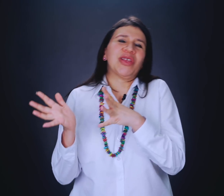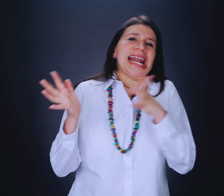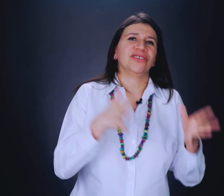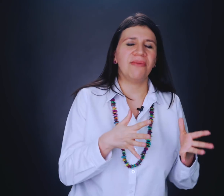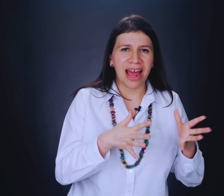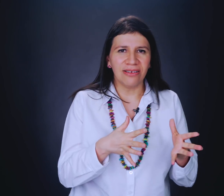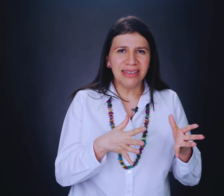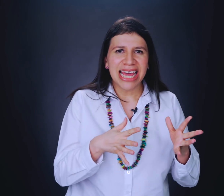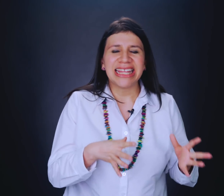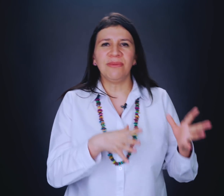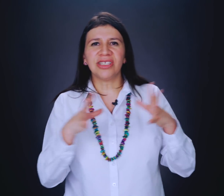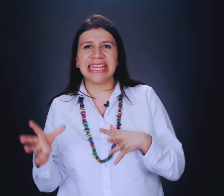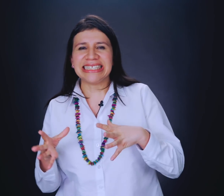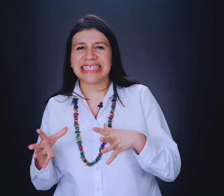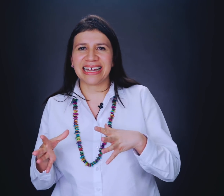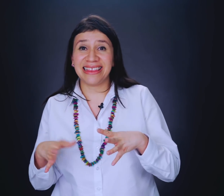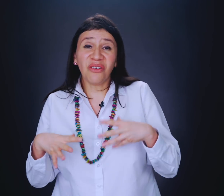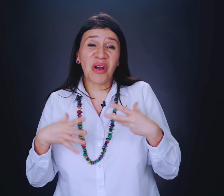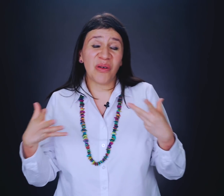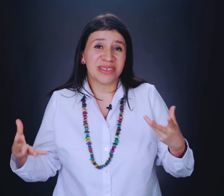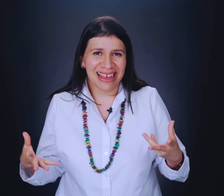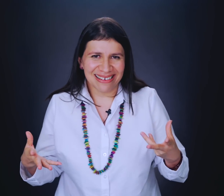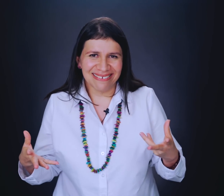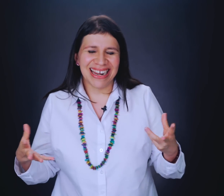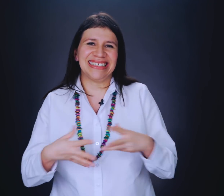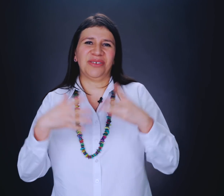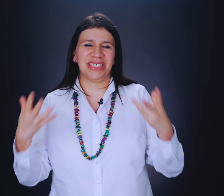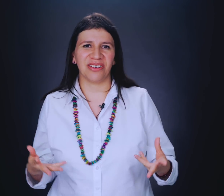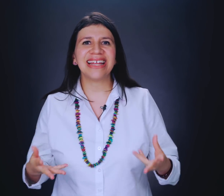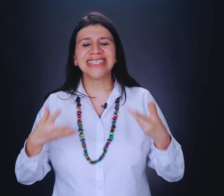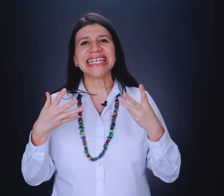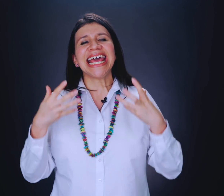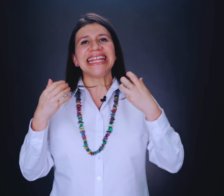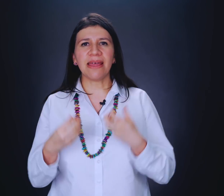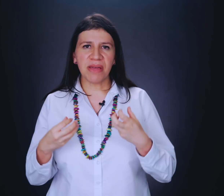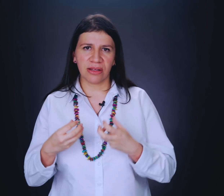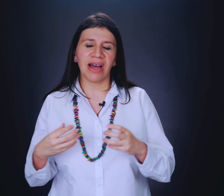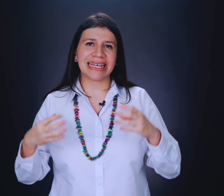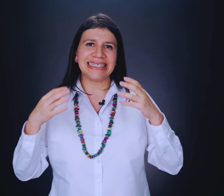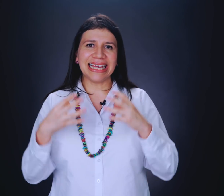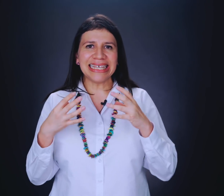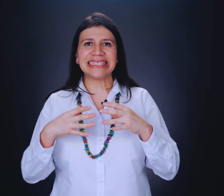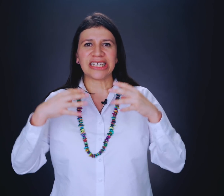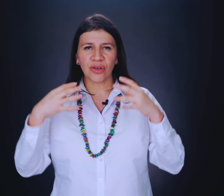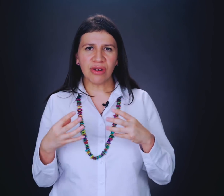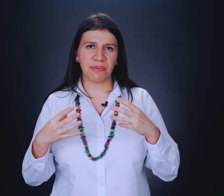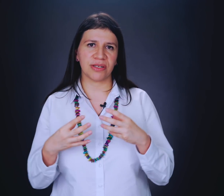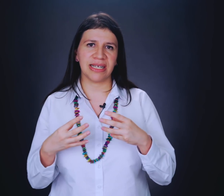resolver algo, tenemos que decir, tengo que conocer, ¿no? La situación. Entonces, te invito a que si ya dijiste, soy una persona